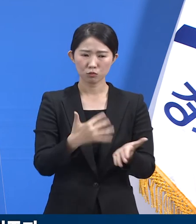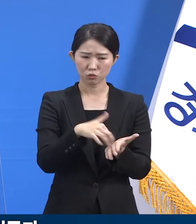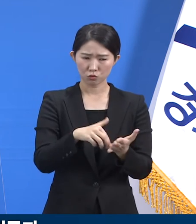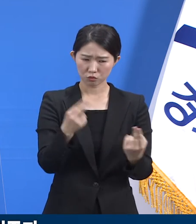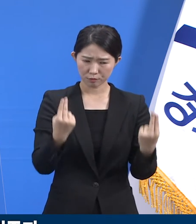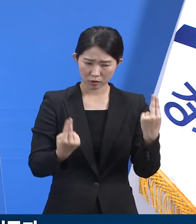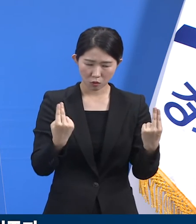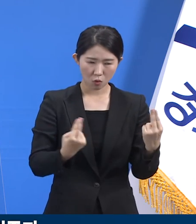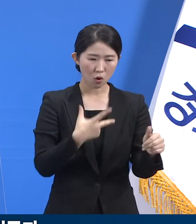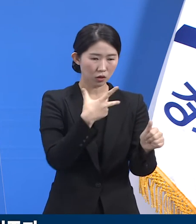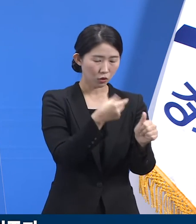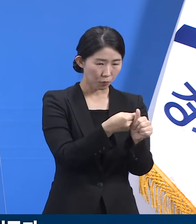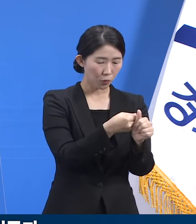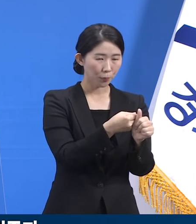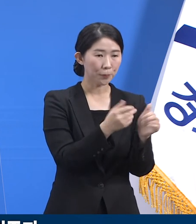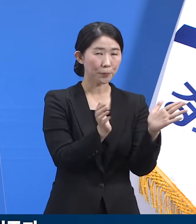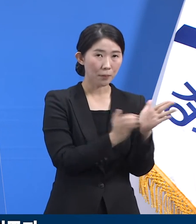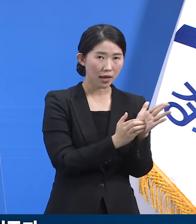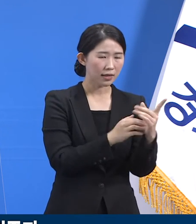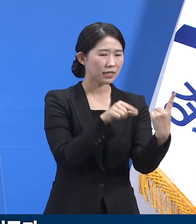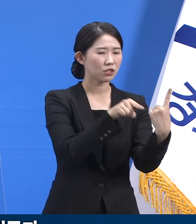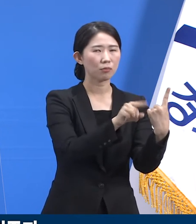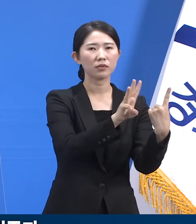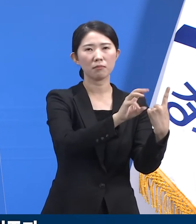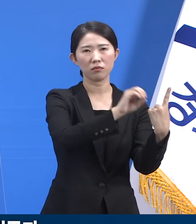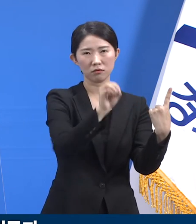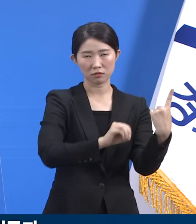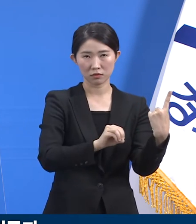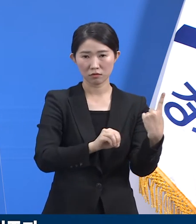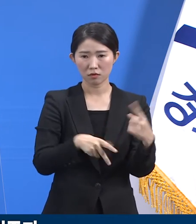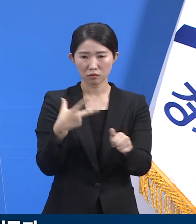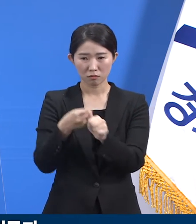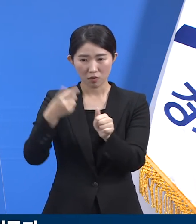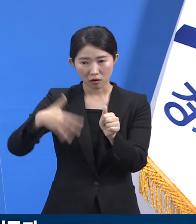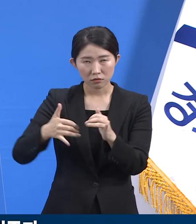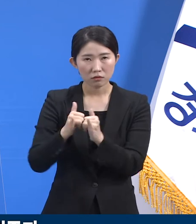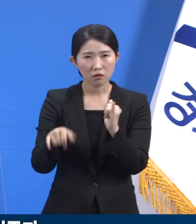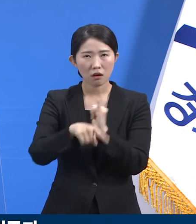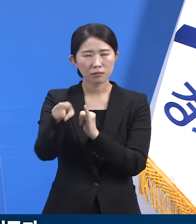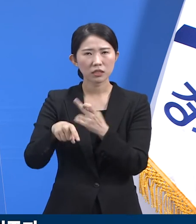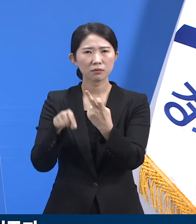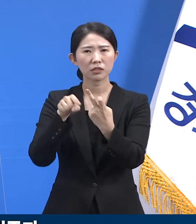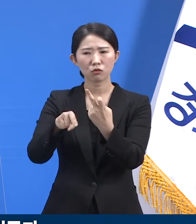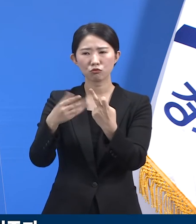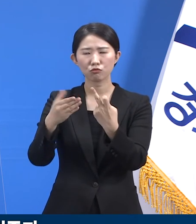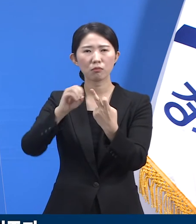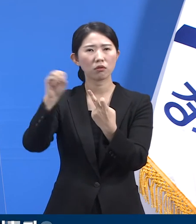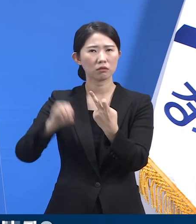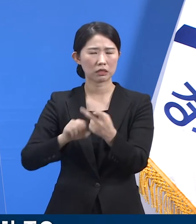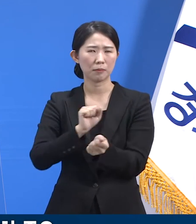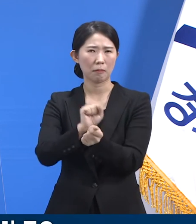비교하면 접종군에서 1.3%, 비접종군에서 12.9%가 감염되었습니다.